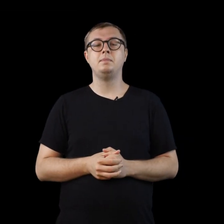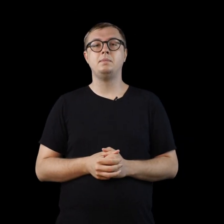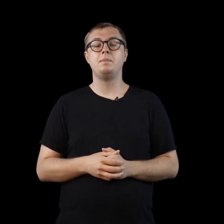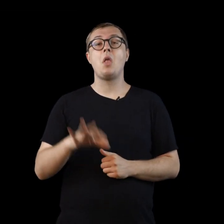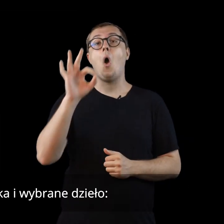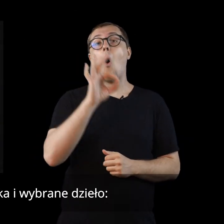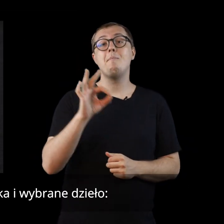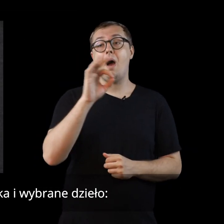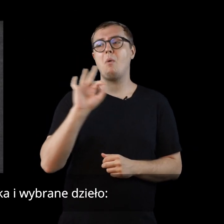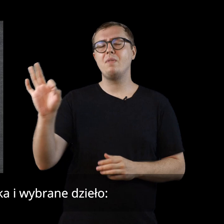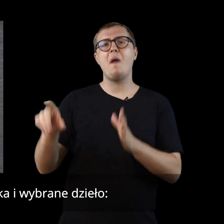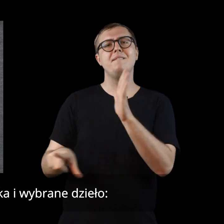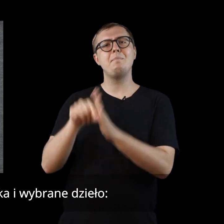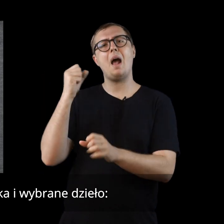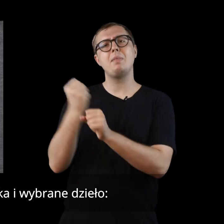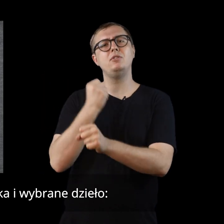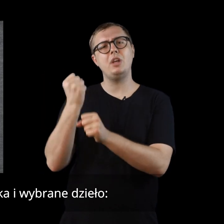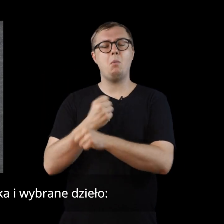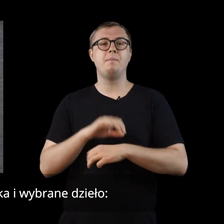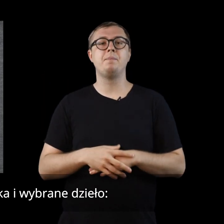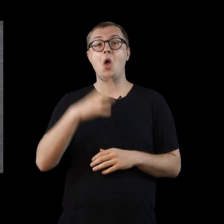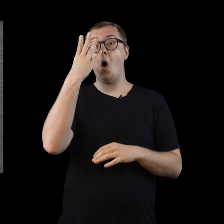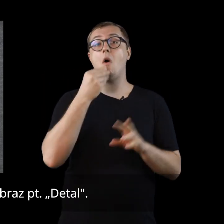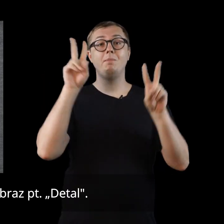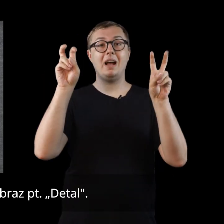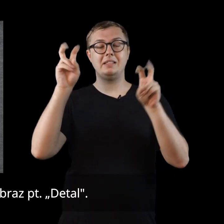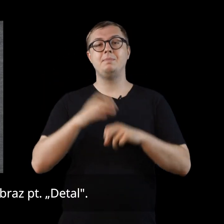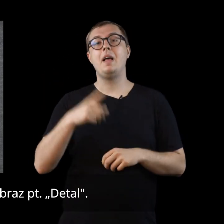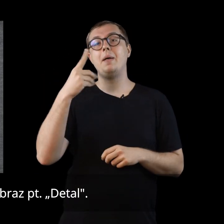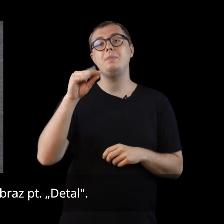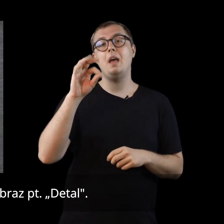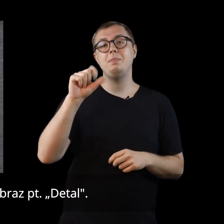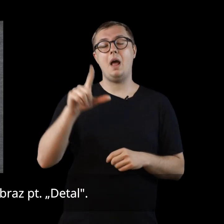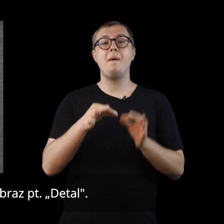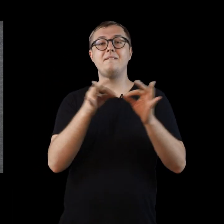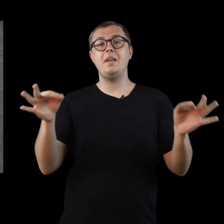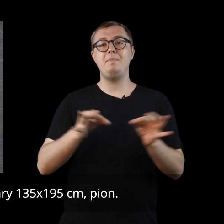Opałka i wybrane dzieło Obraz pod tytułem Detal Wymiary